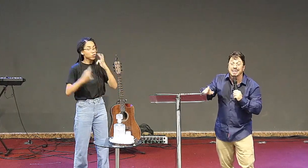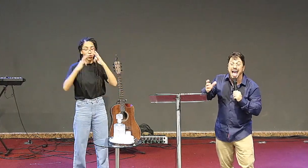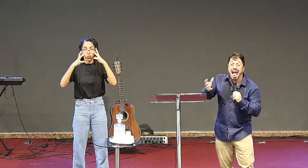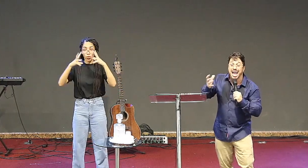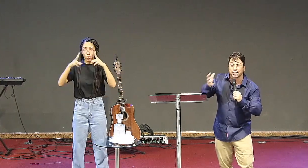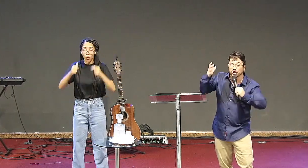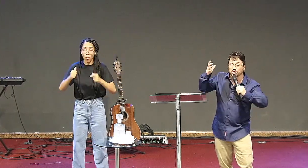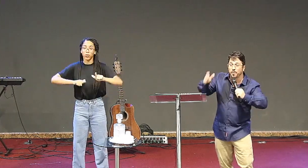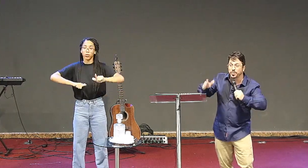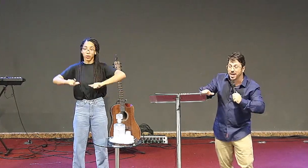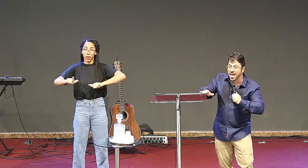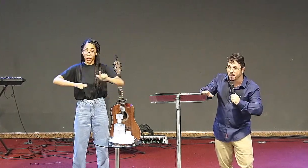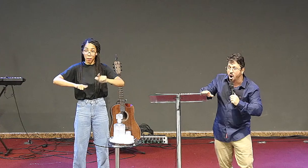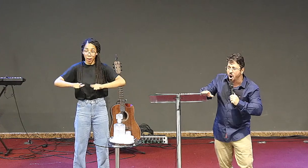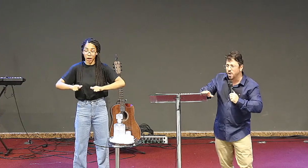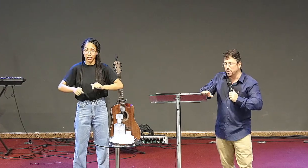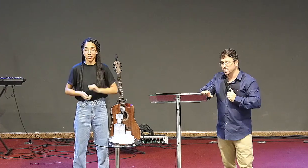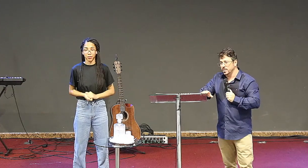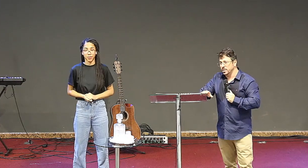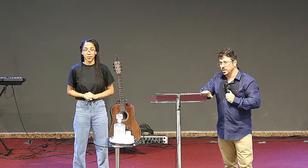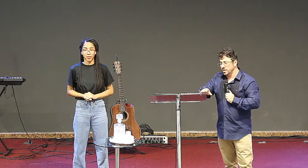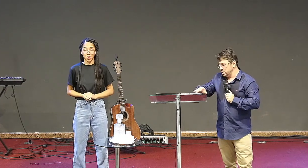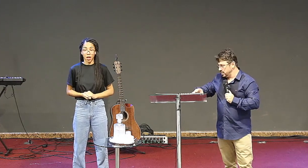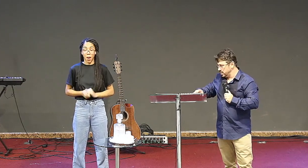abandonaste o teu primeiro amor